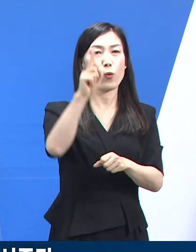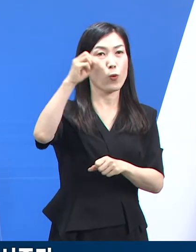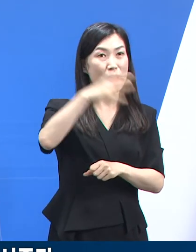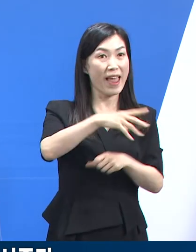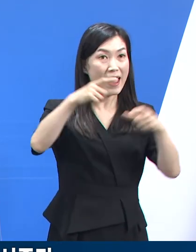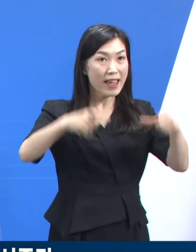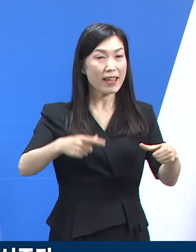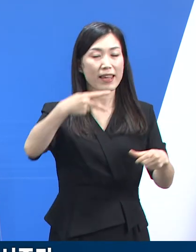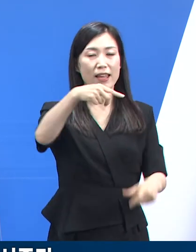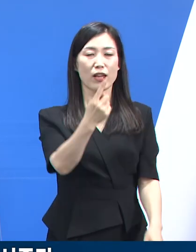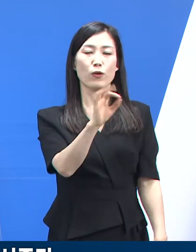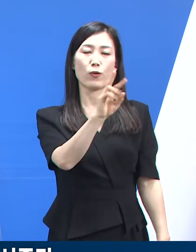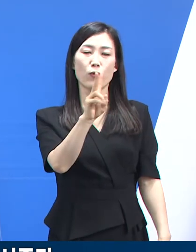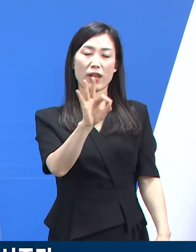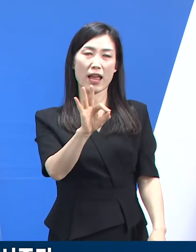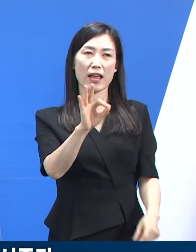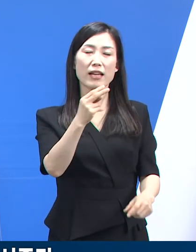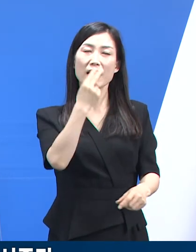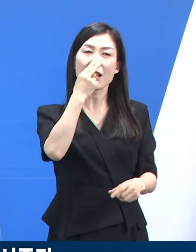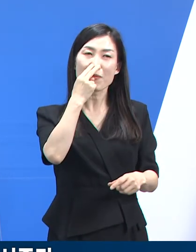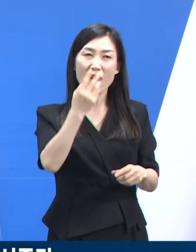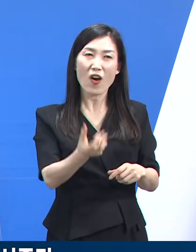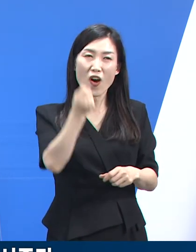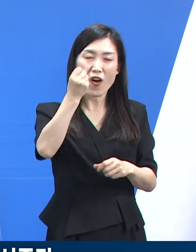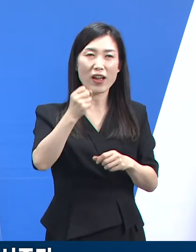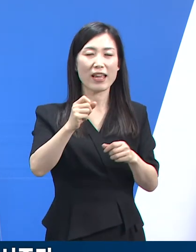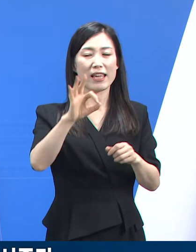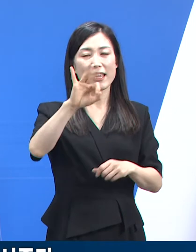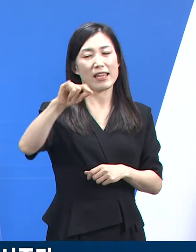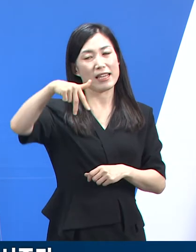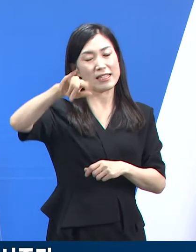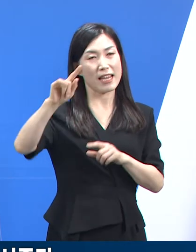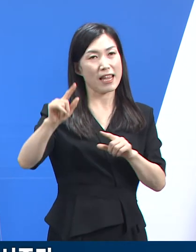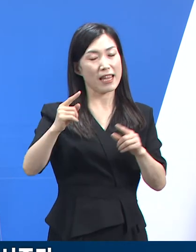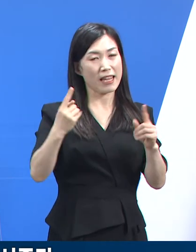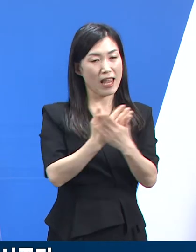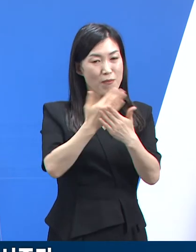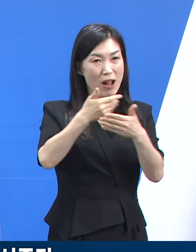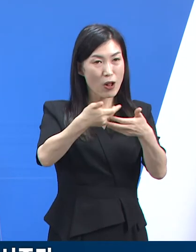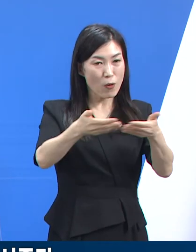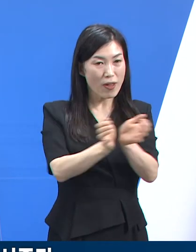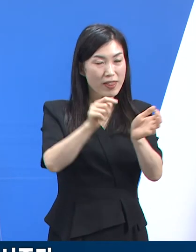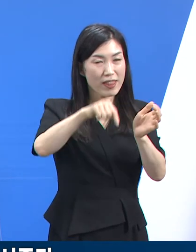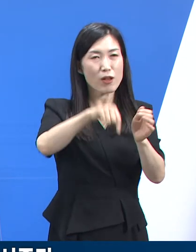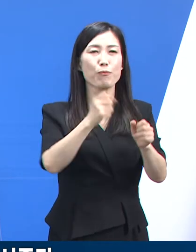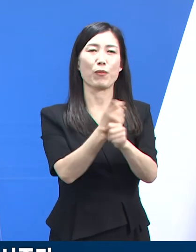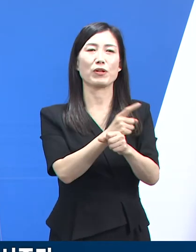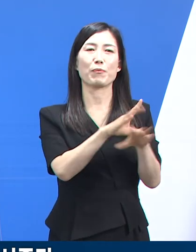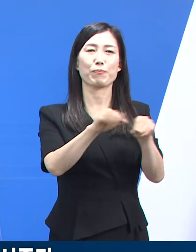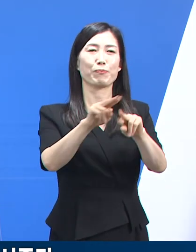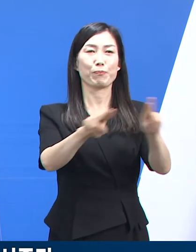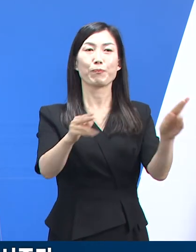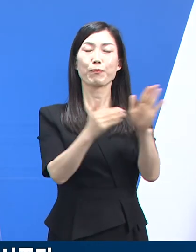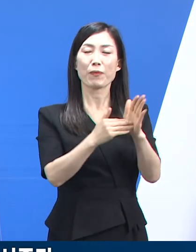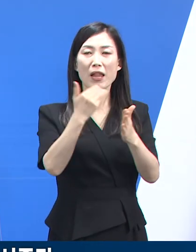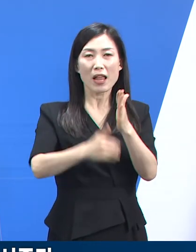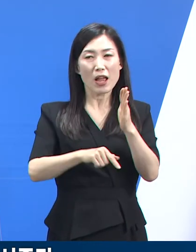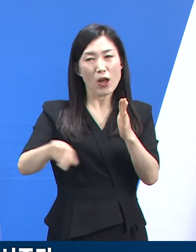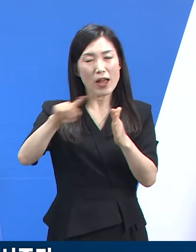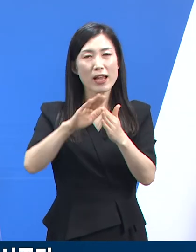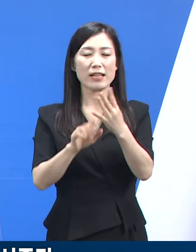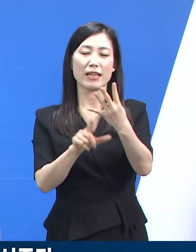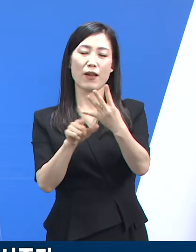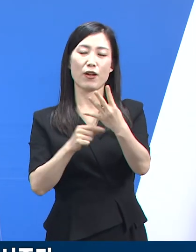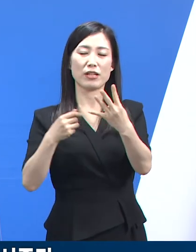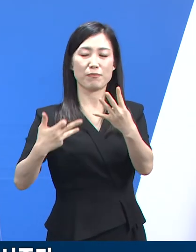인재개발은 1개소 운영을 중단하였으며 나머지 4개소도 4월 28일까지